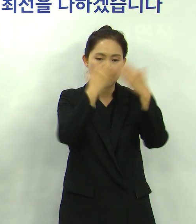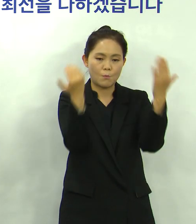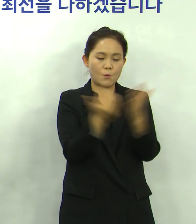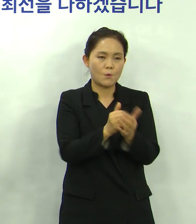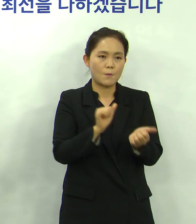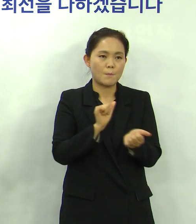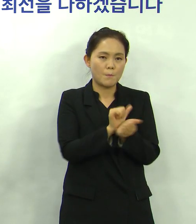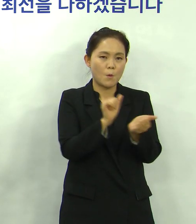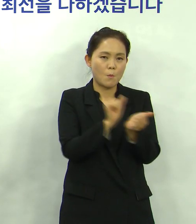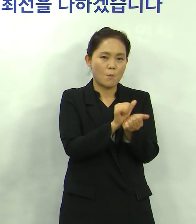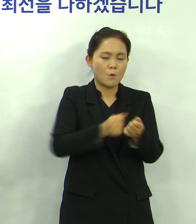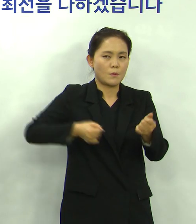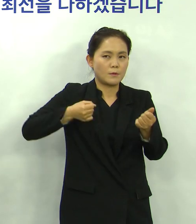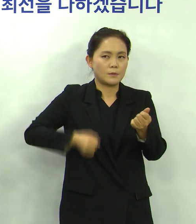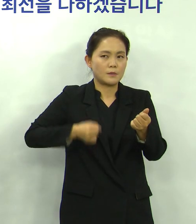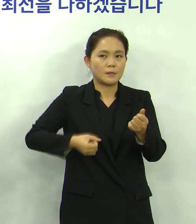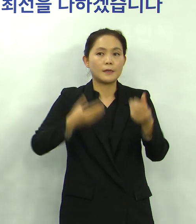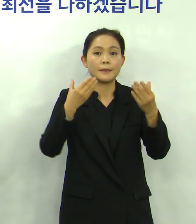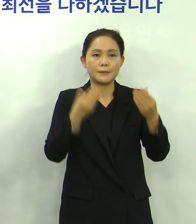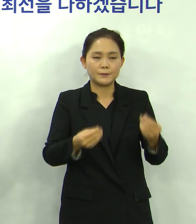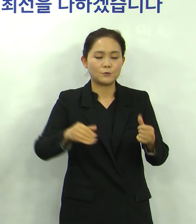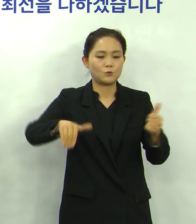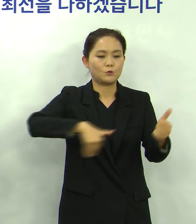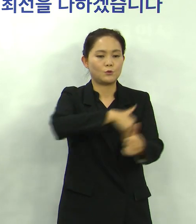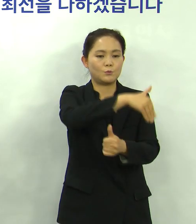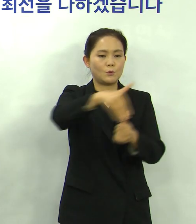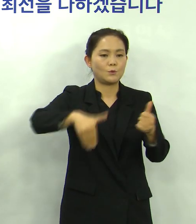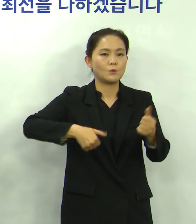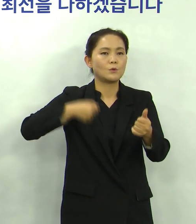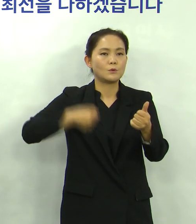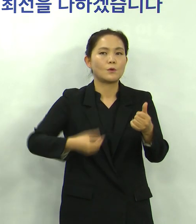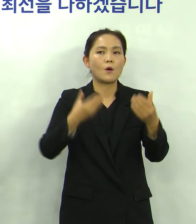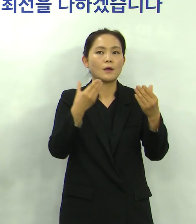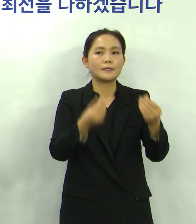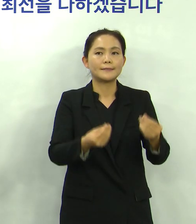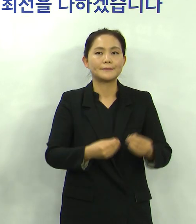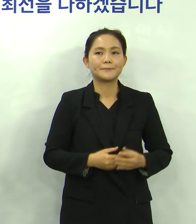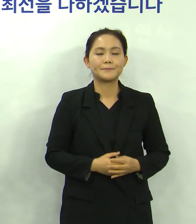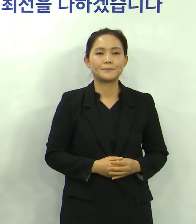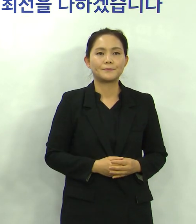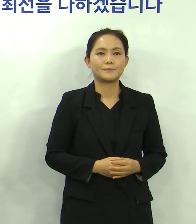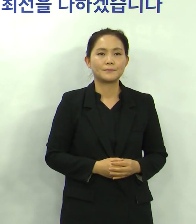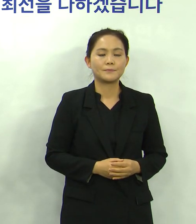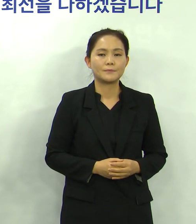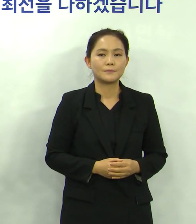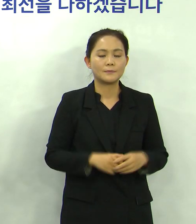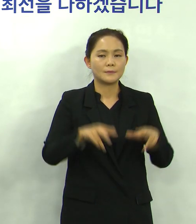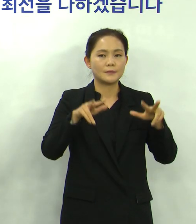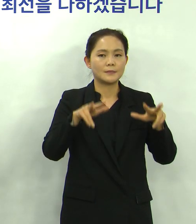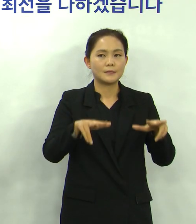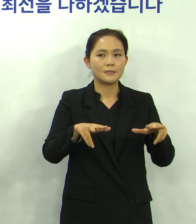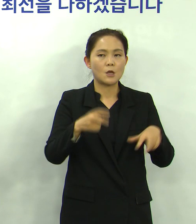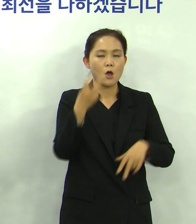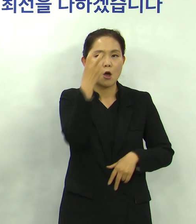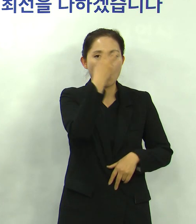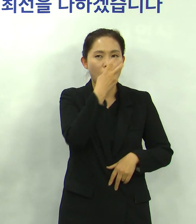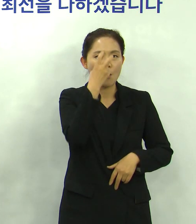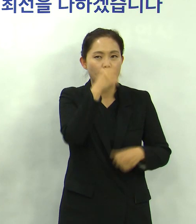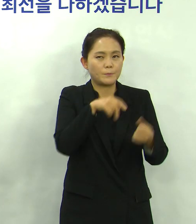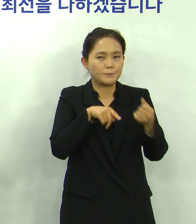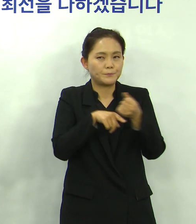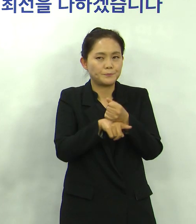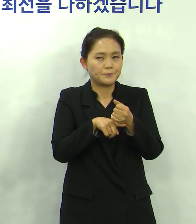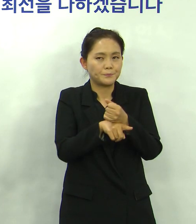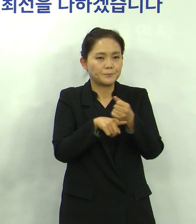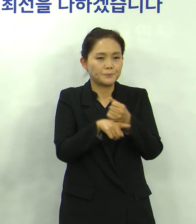주변 소독을 완료를 했습니다 현재 역학조사를 하고